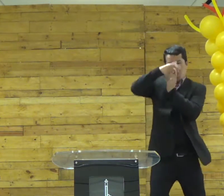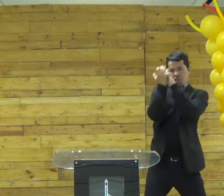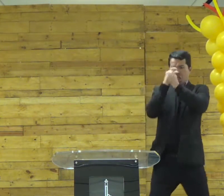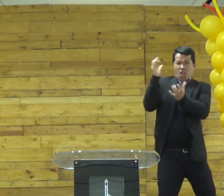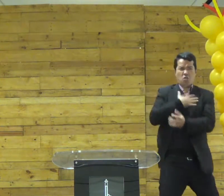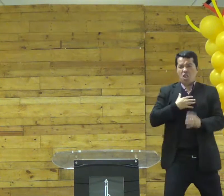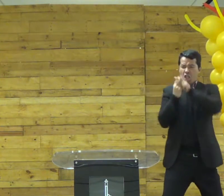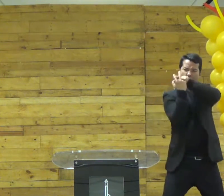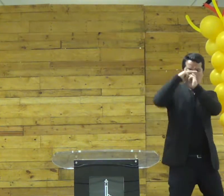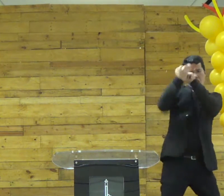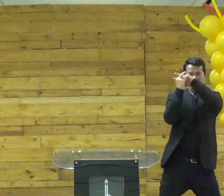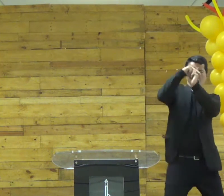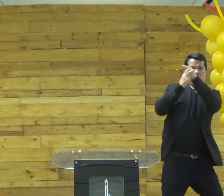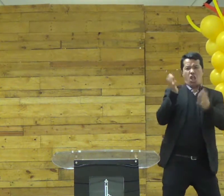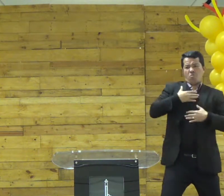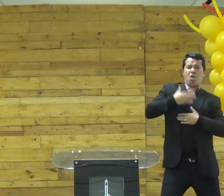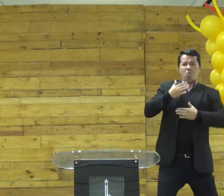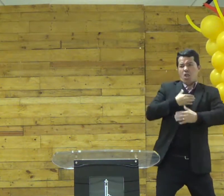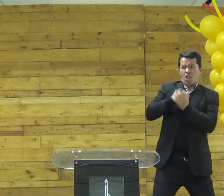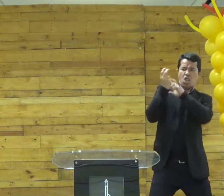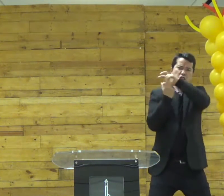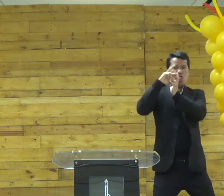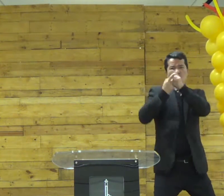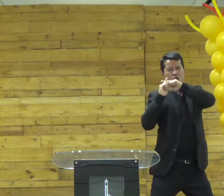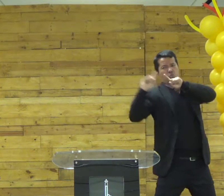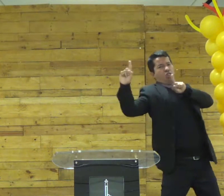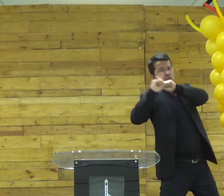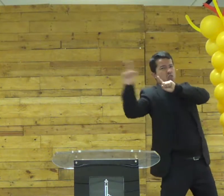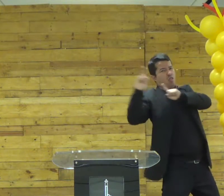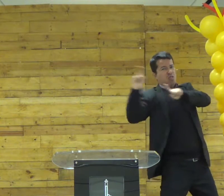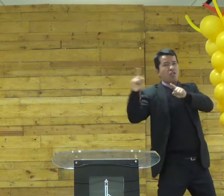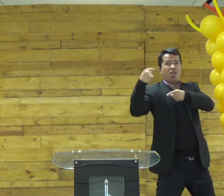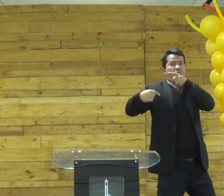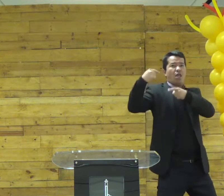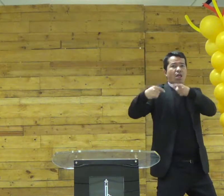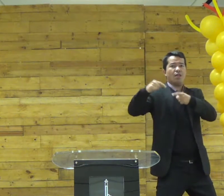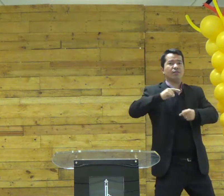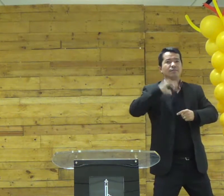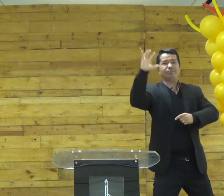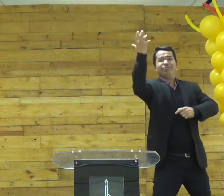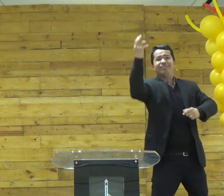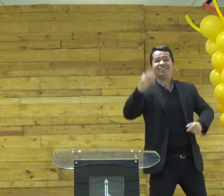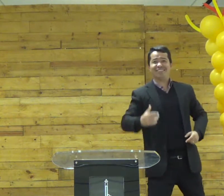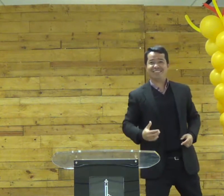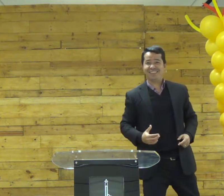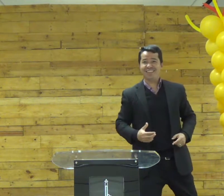vai acontecer aquela briga na família não quero não quero dividir e aquela briga aquela distância sabe acontece